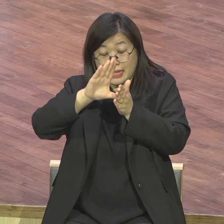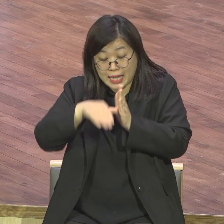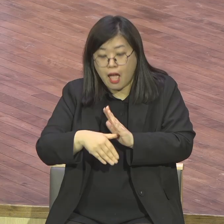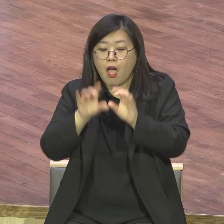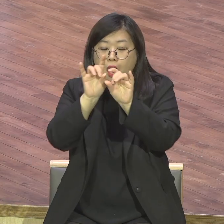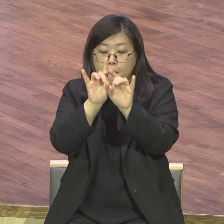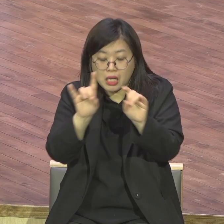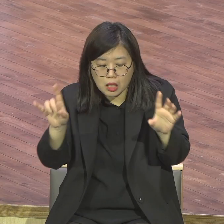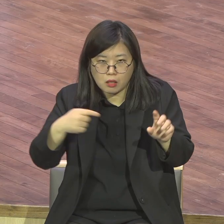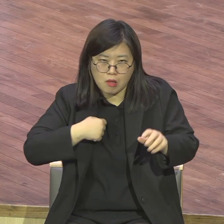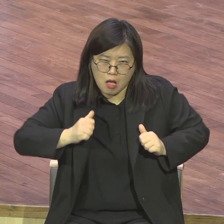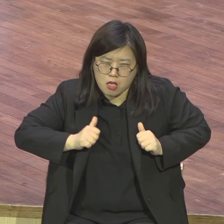주는 거요.